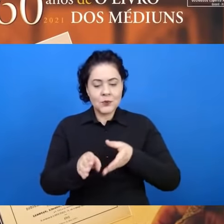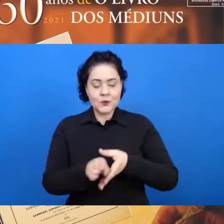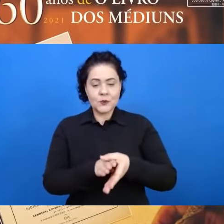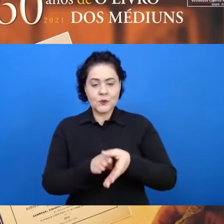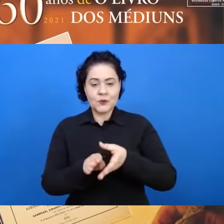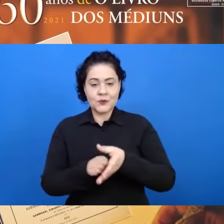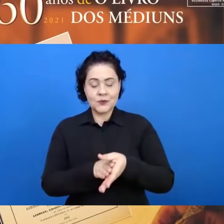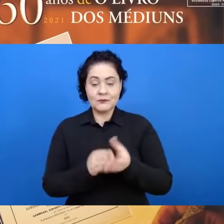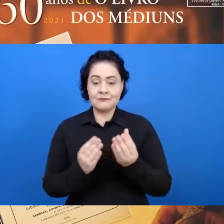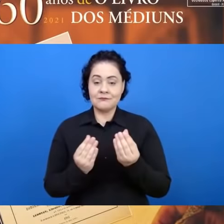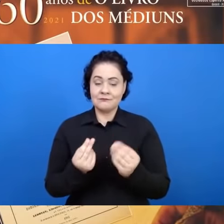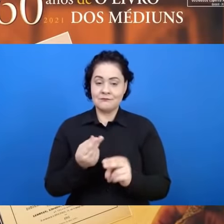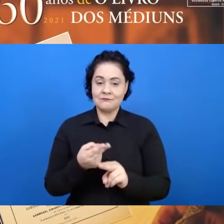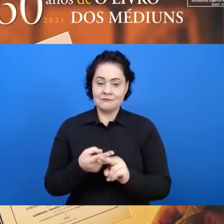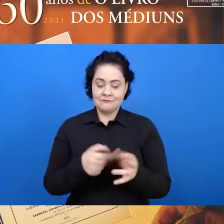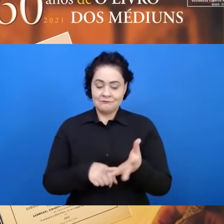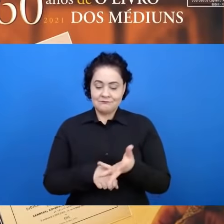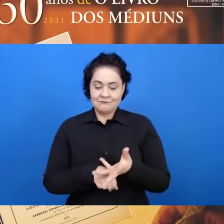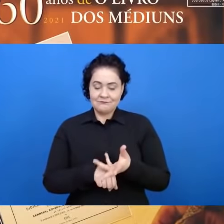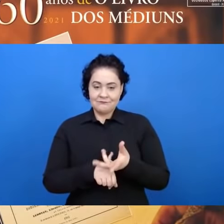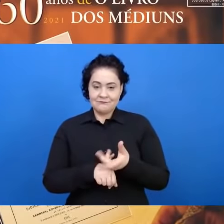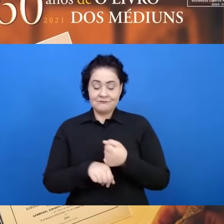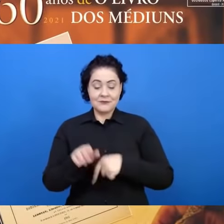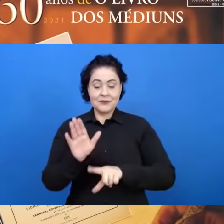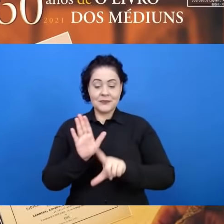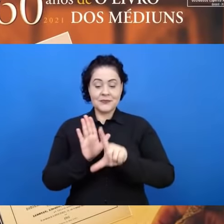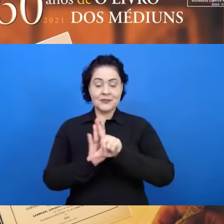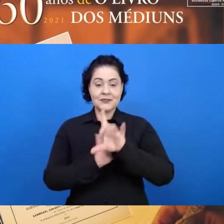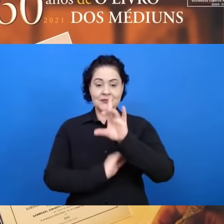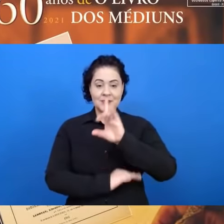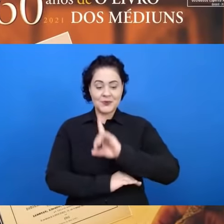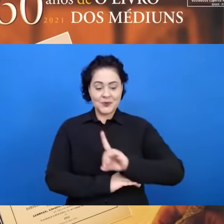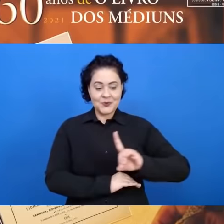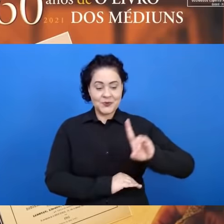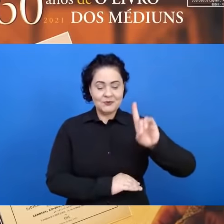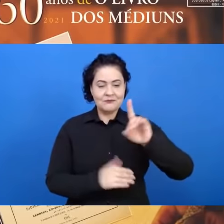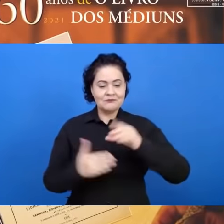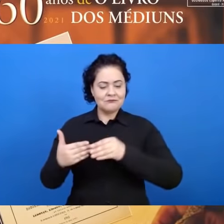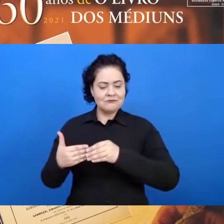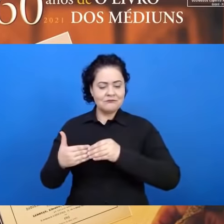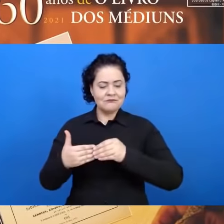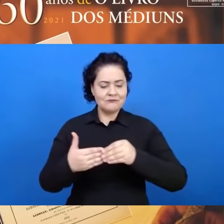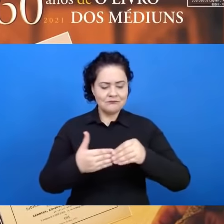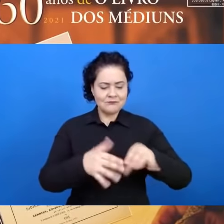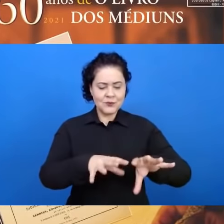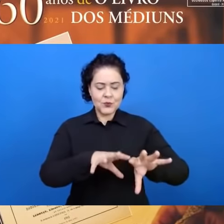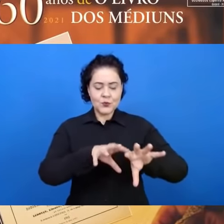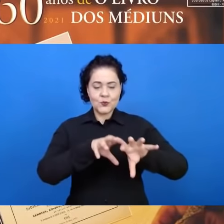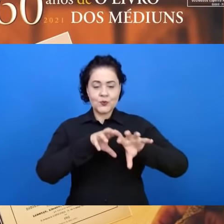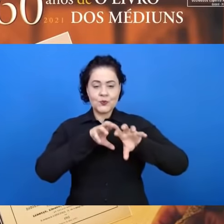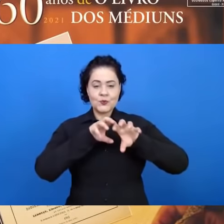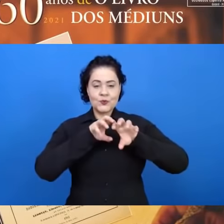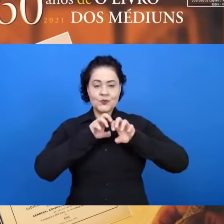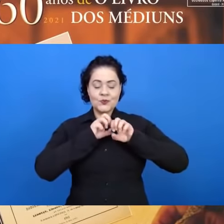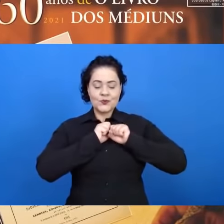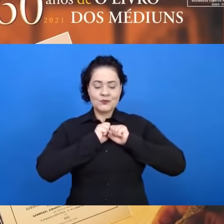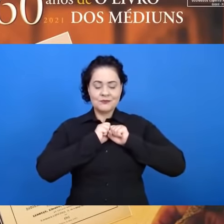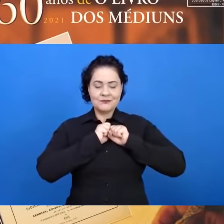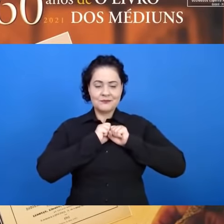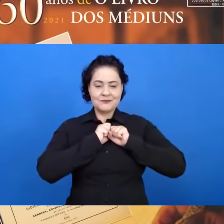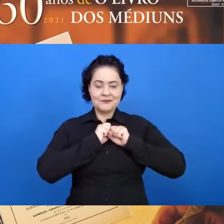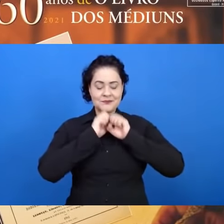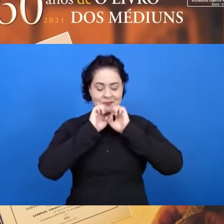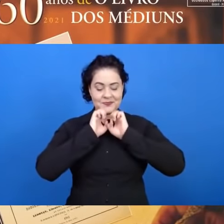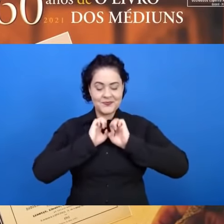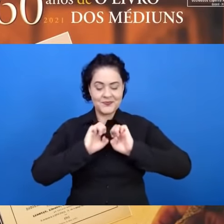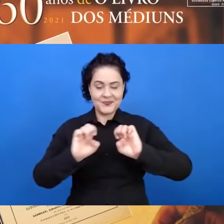de fato, harmonizado com as leis divinas, guiado e inspirado pela luz do Evangelho.